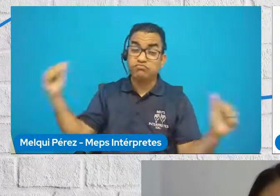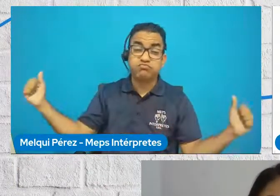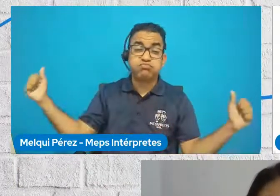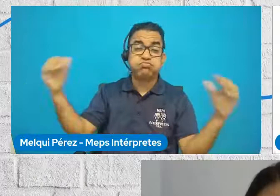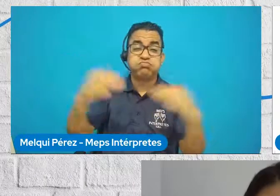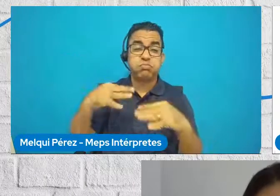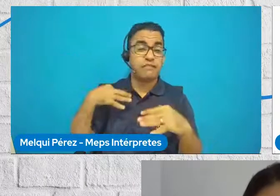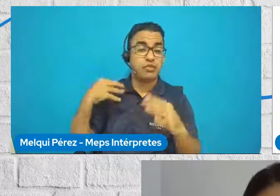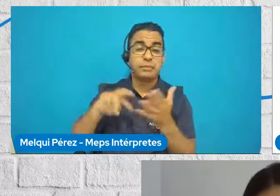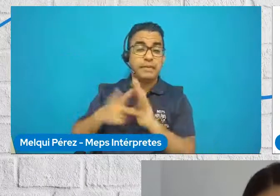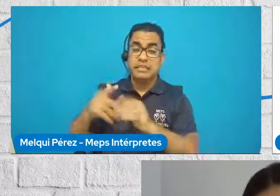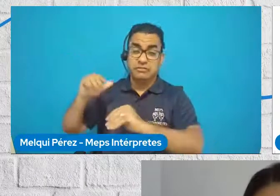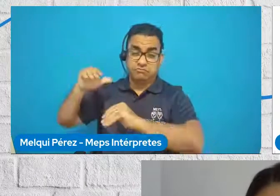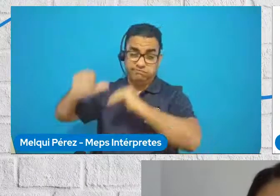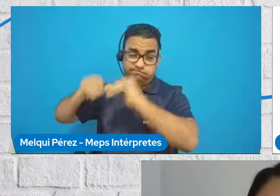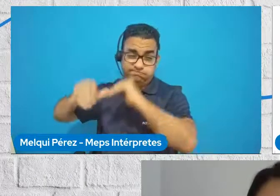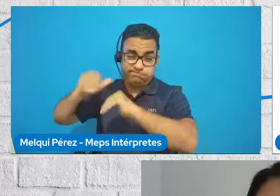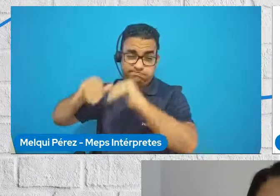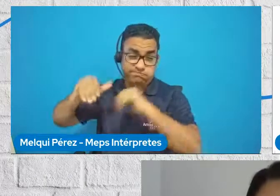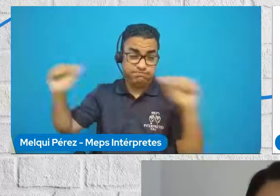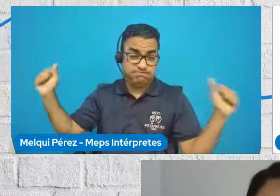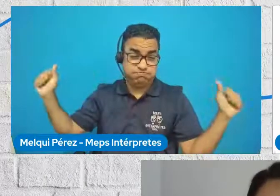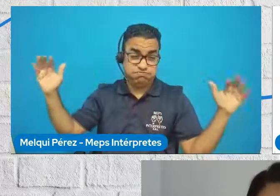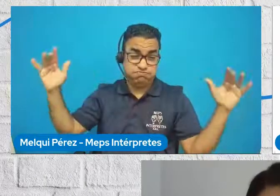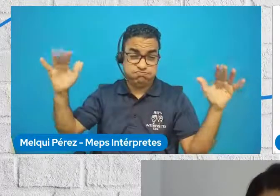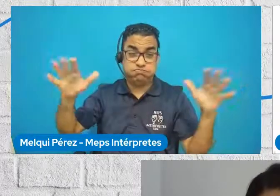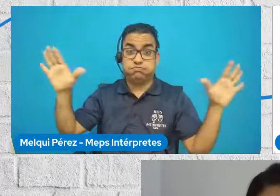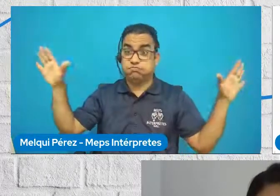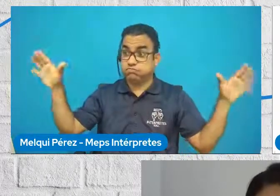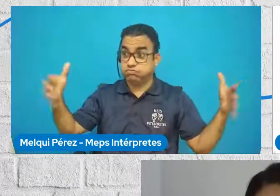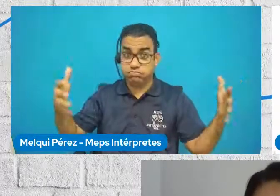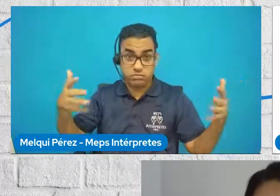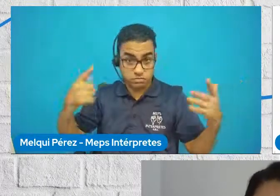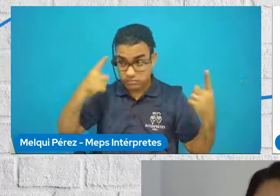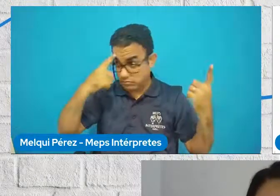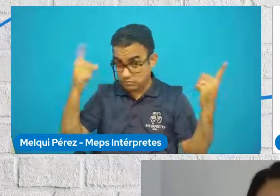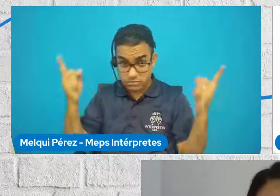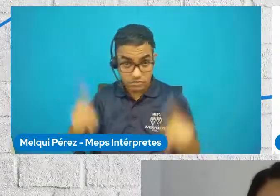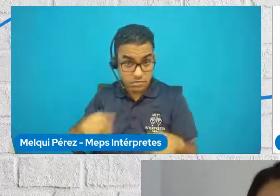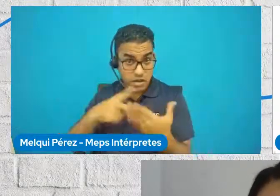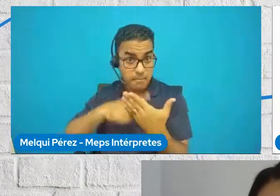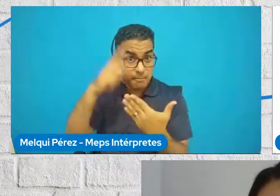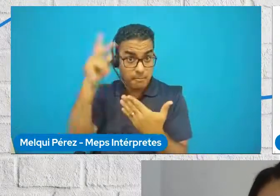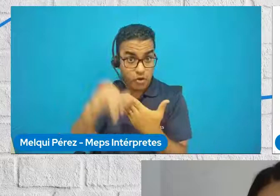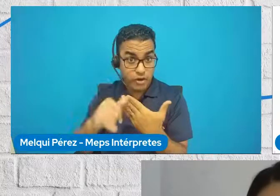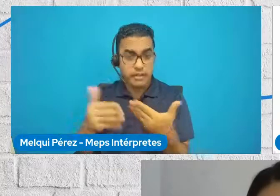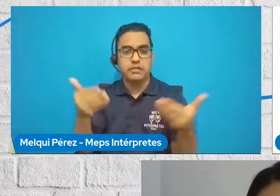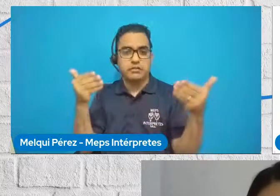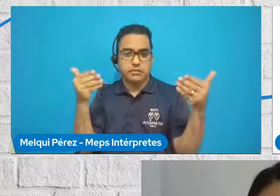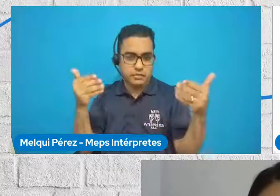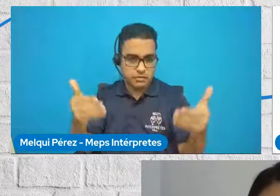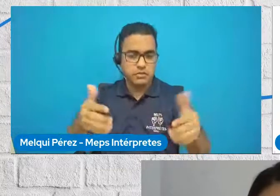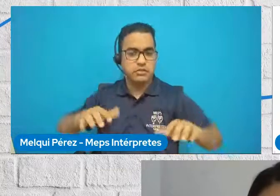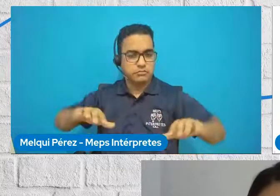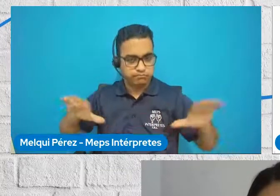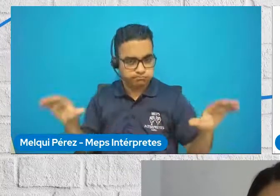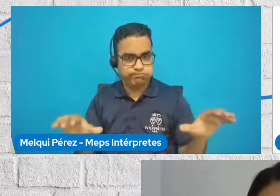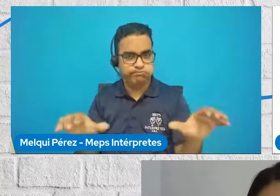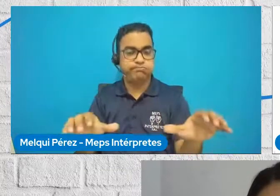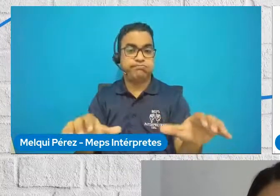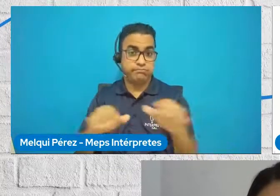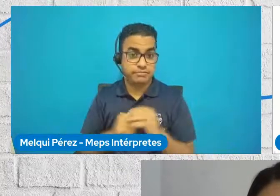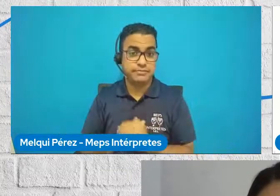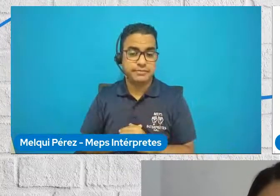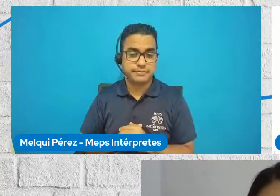una gran cantidad de voluntarios para realizar una determinada acción, para amplificar las acciones que se tienen programadas.